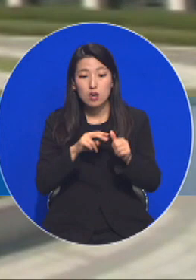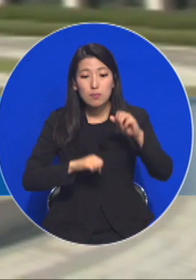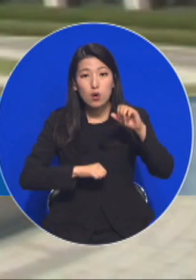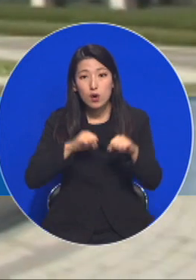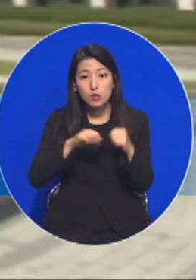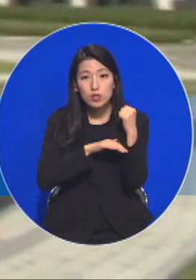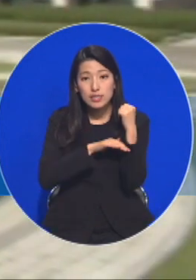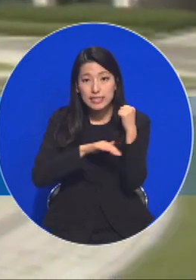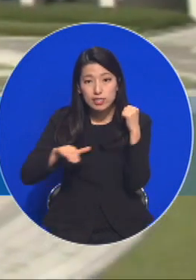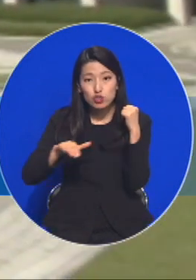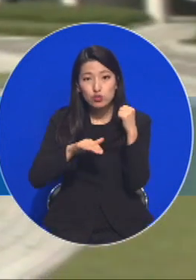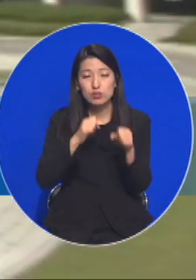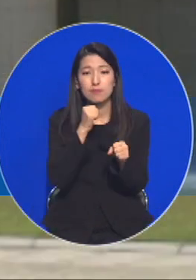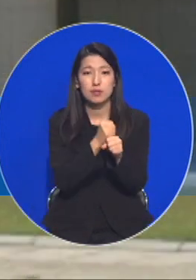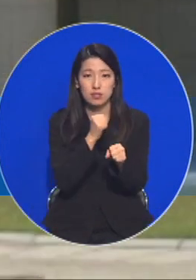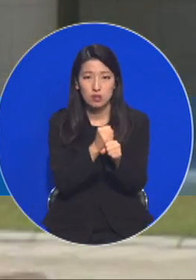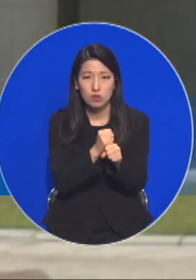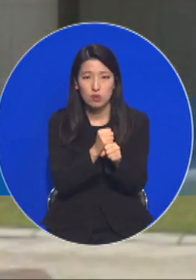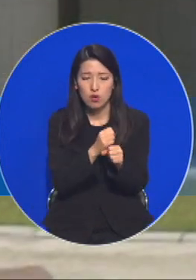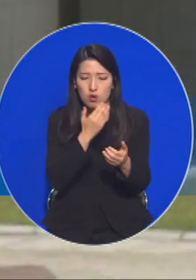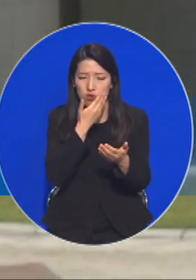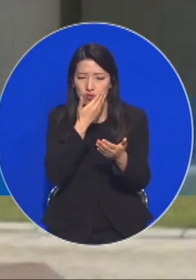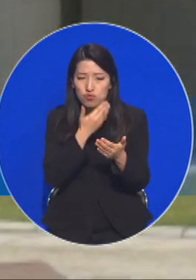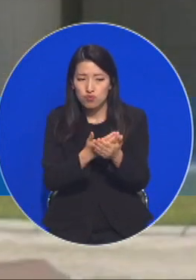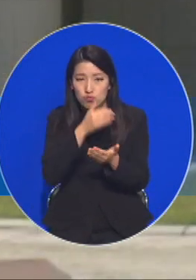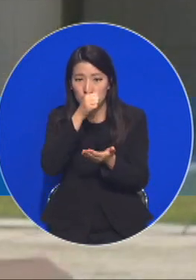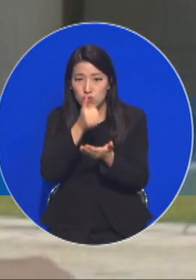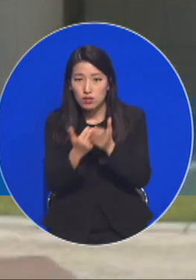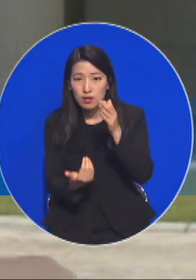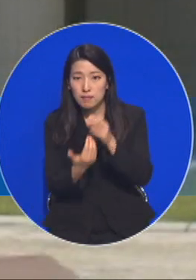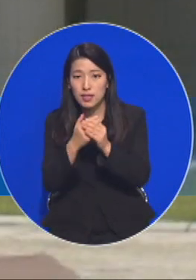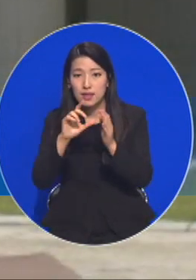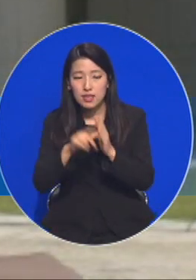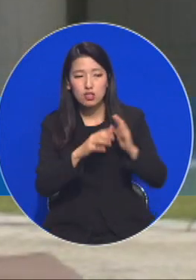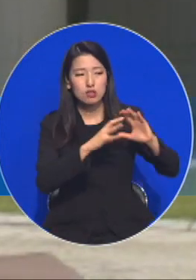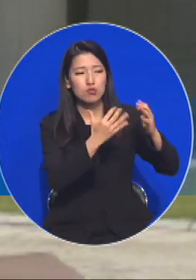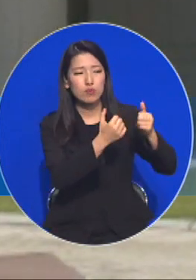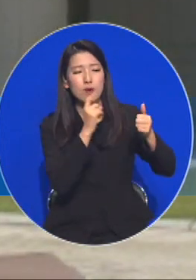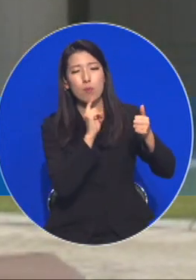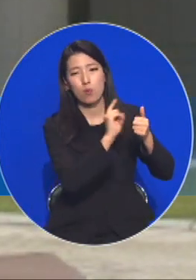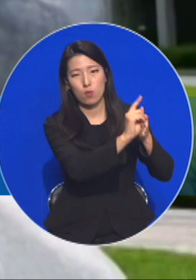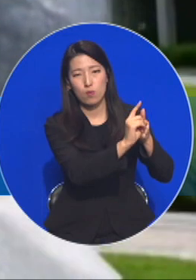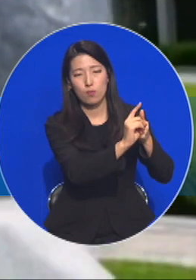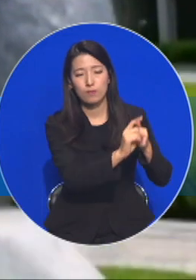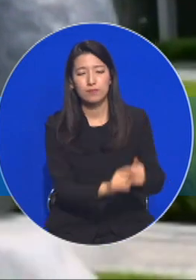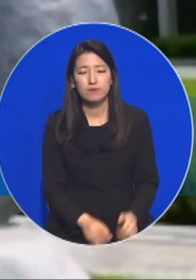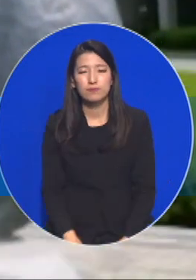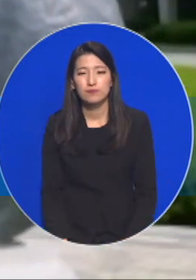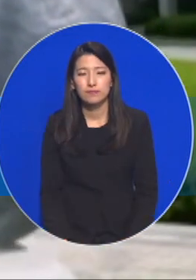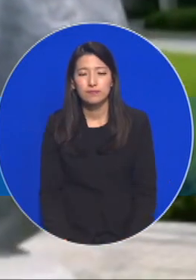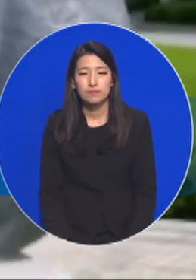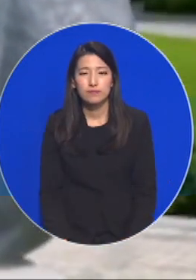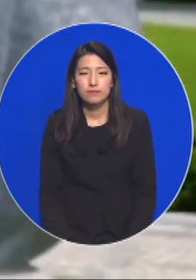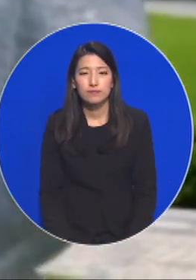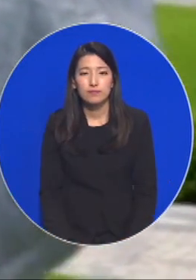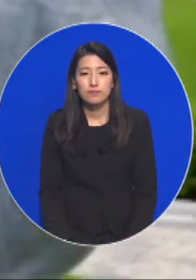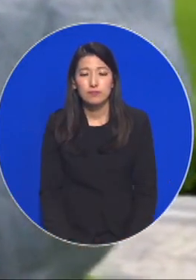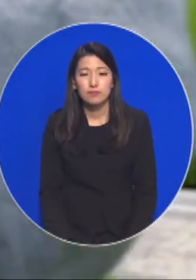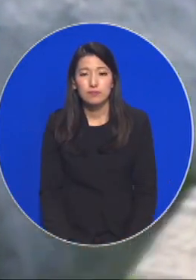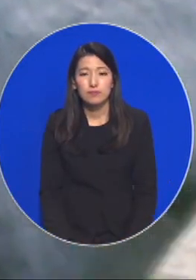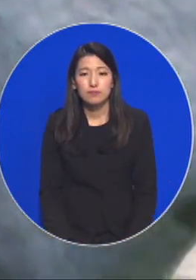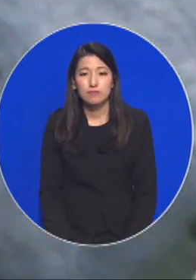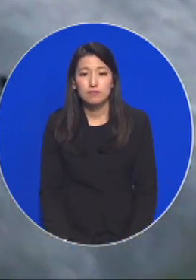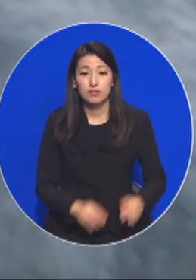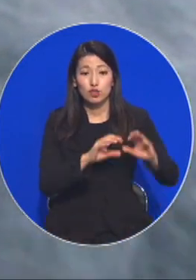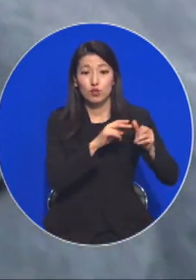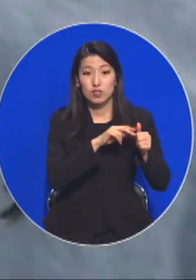지침을 마련하고 중대한 국가안보 사안은 국회에 보고해 민주적 통제를 받게 된다고 설명했습니다. 특히